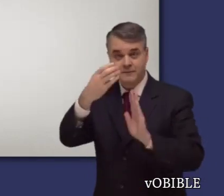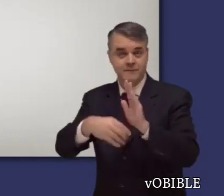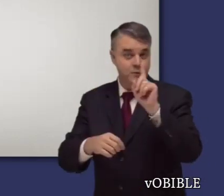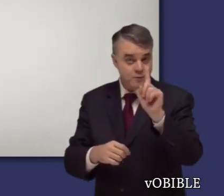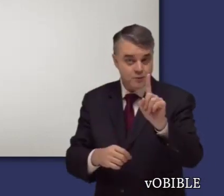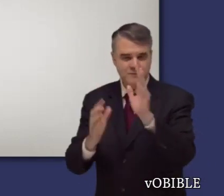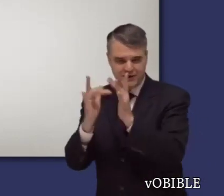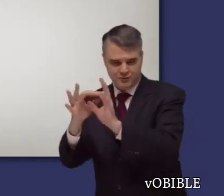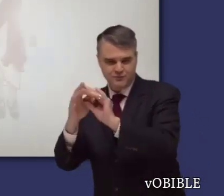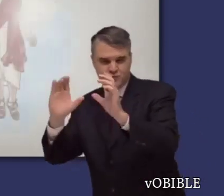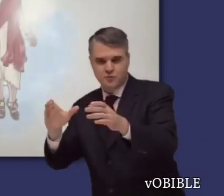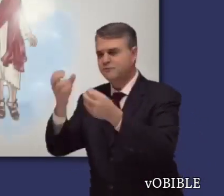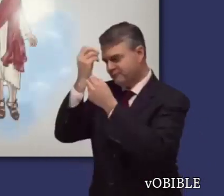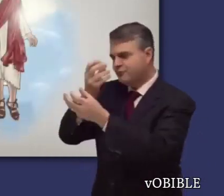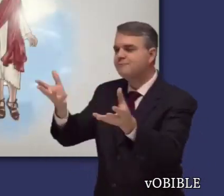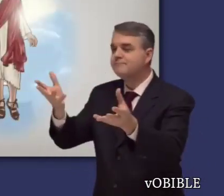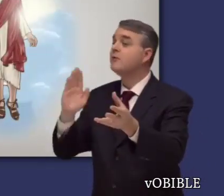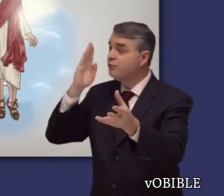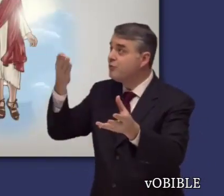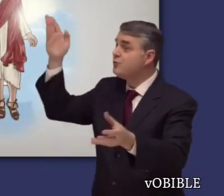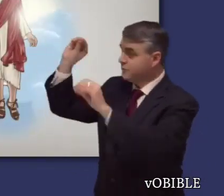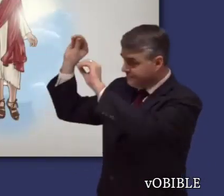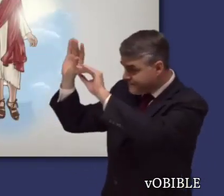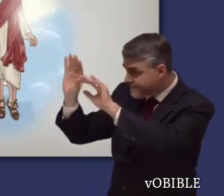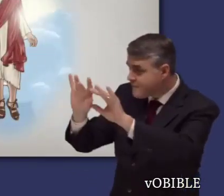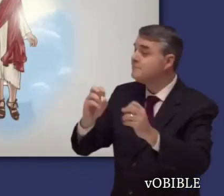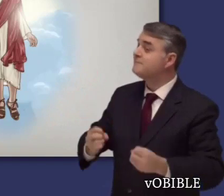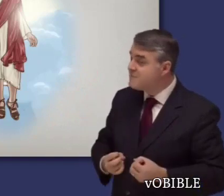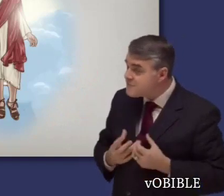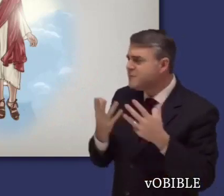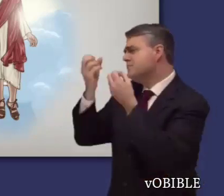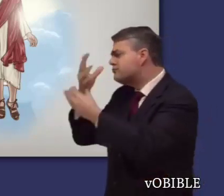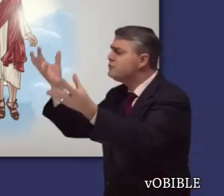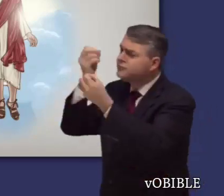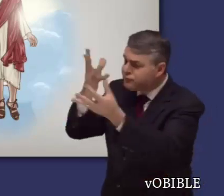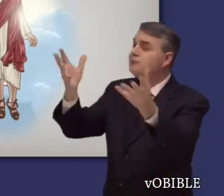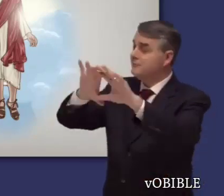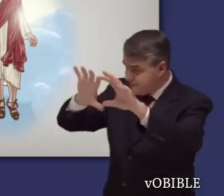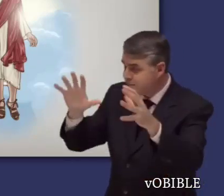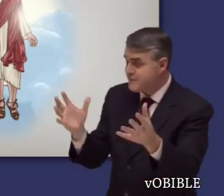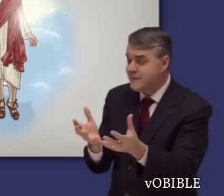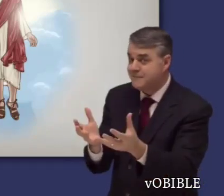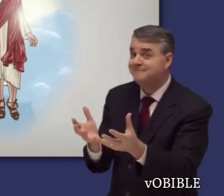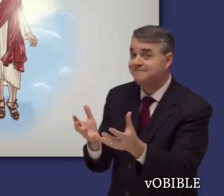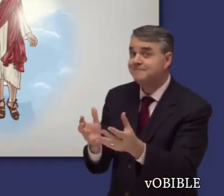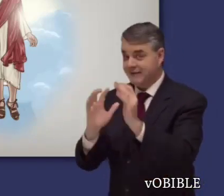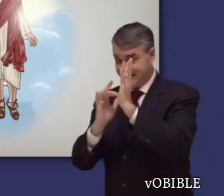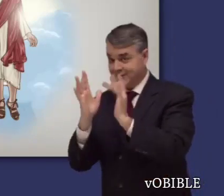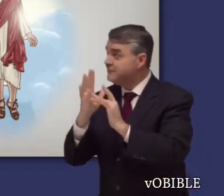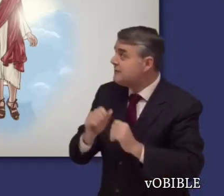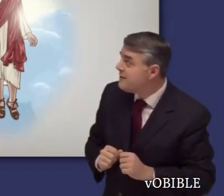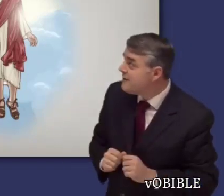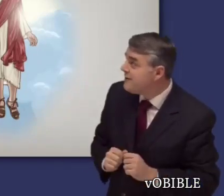En el capítulo 1 Jesús les dice a sus discípulos que serán testigos de él hasta la parte más lejana de la tierra y